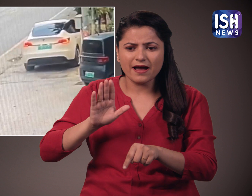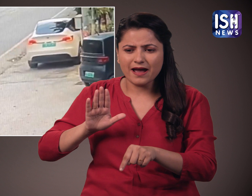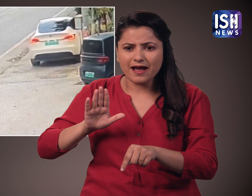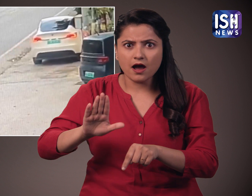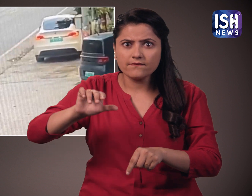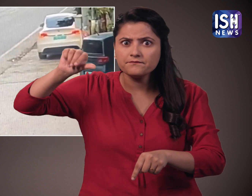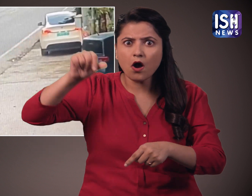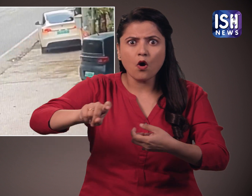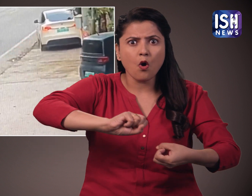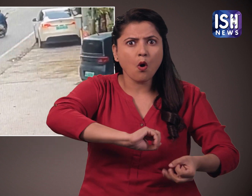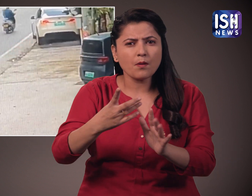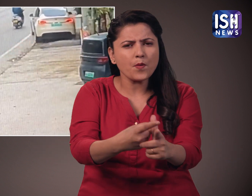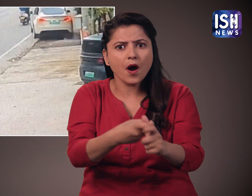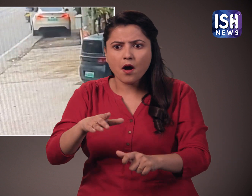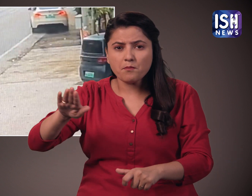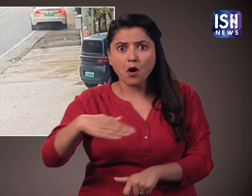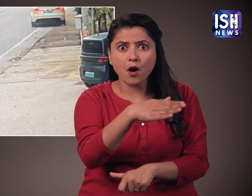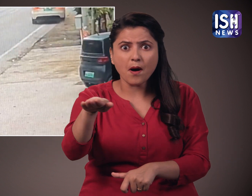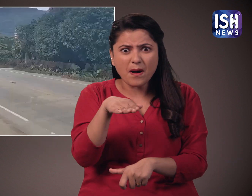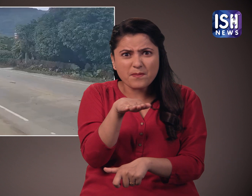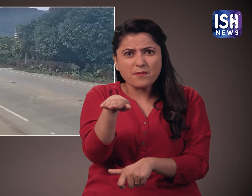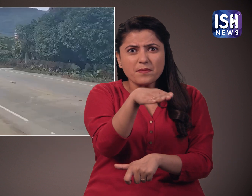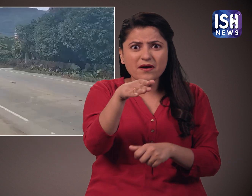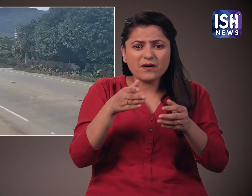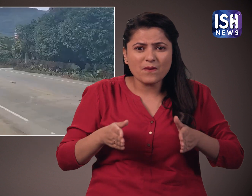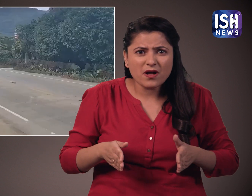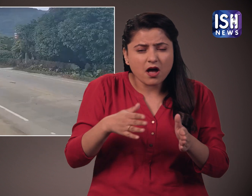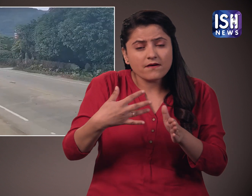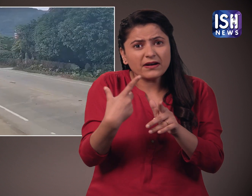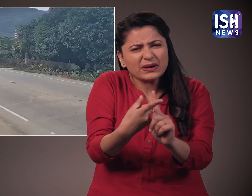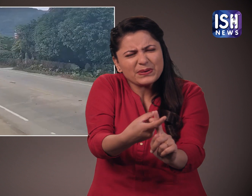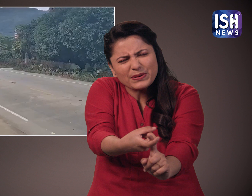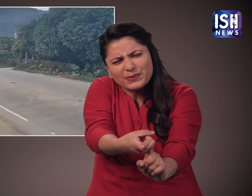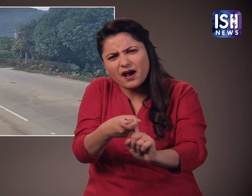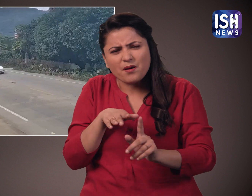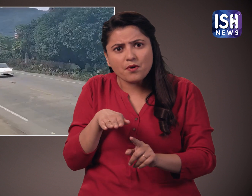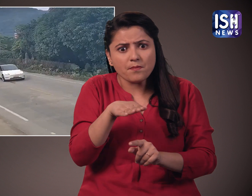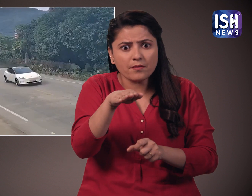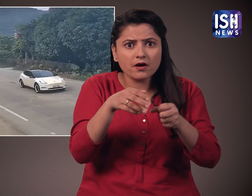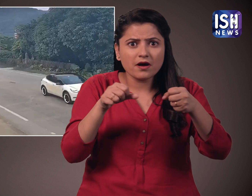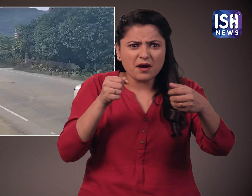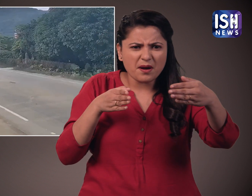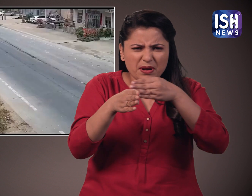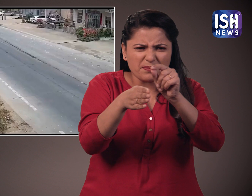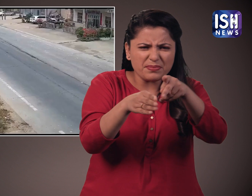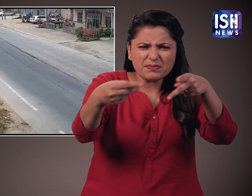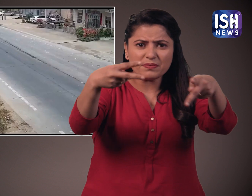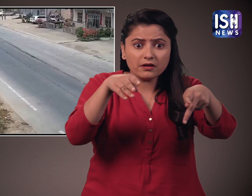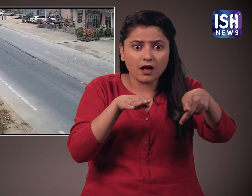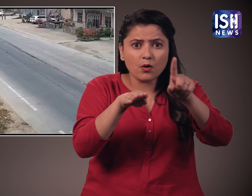हाला कि ब्रेक फेल हो गया और फिर कार सडकों पर दौरती हुई दिखाई दे रही थी हाथसे में एक स्कूली छात्रा